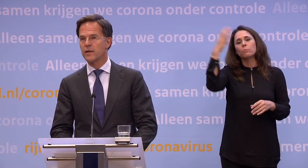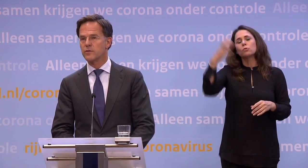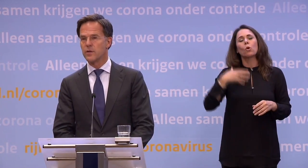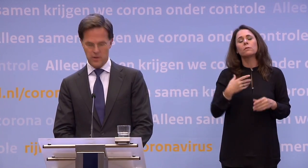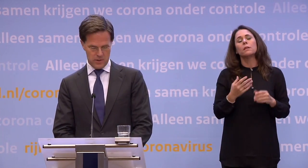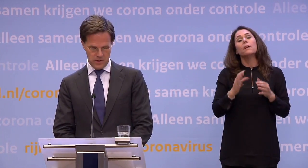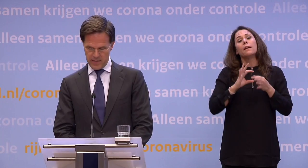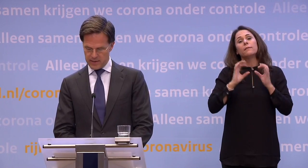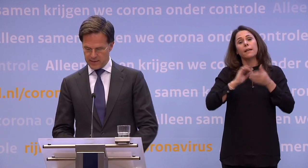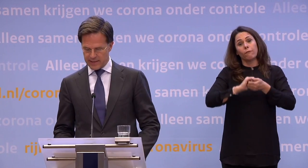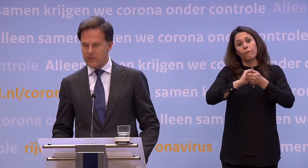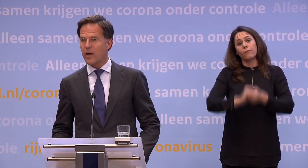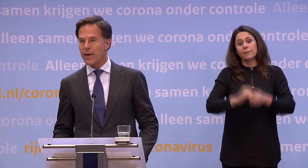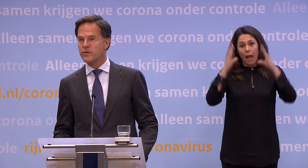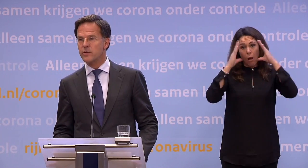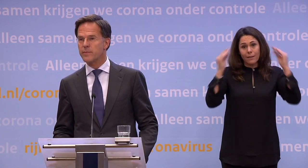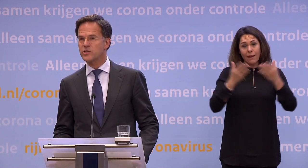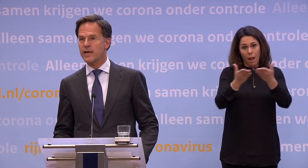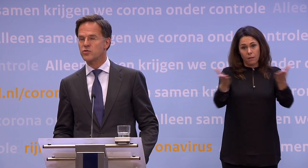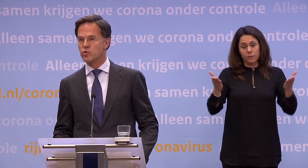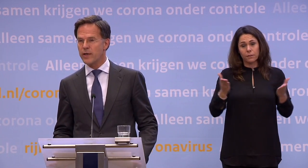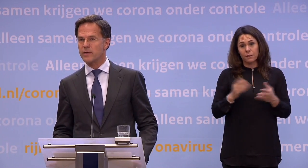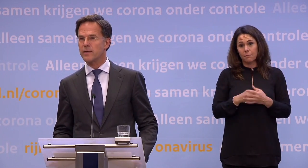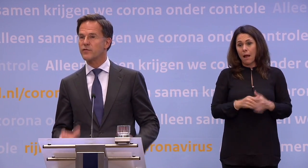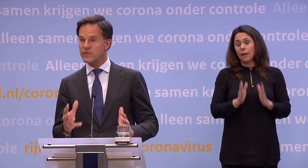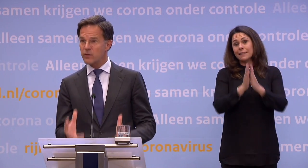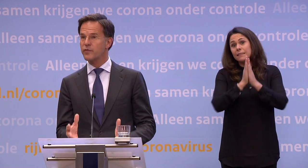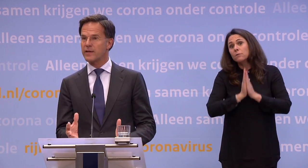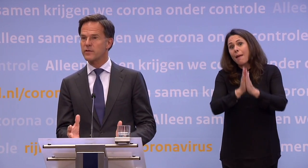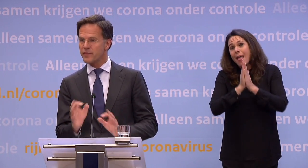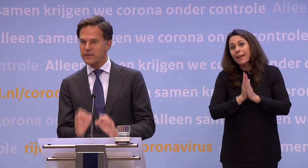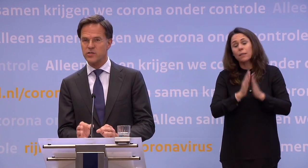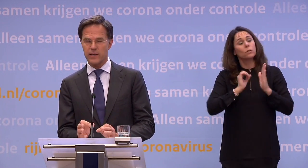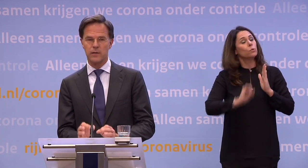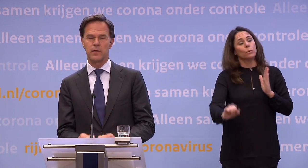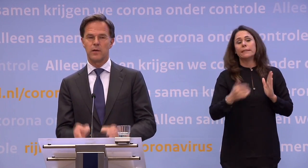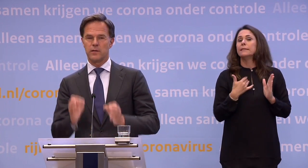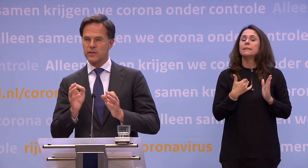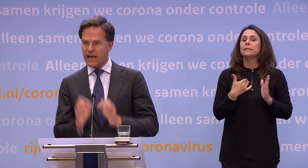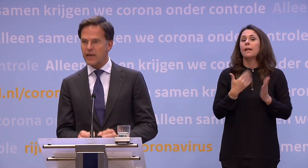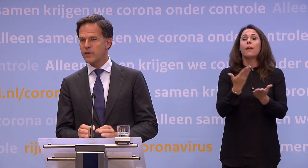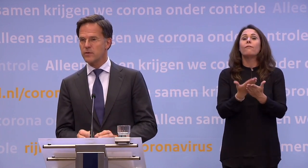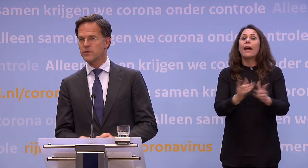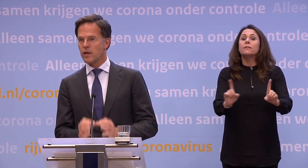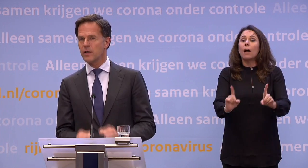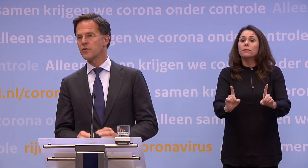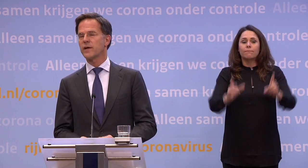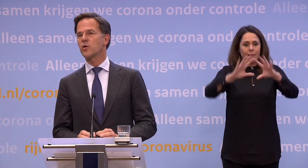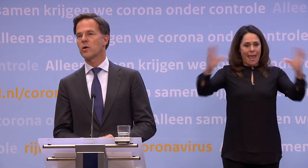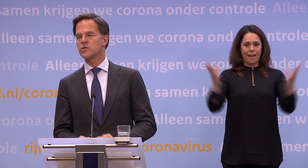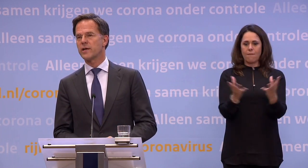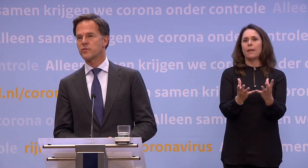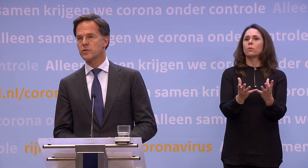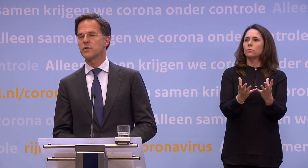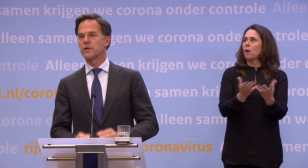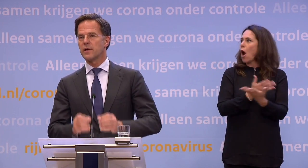vertrouwen in Nederland. Maar ik ga hier niet aanmechtig mensen ergens toe smeken. Ik vertel de feiten. De feiten zijn dat in de hele wereld, in alle landen waar